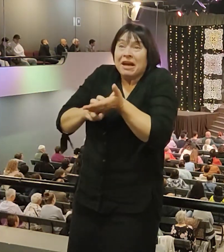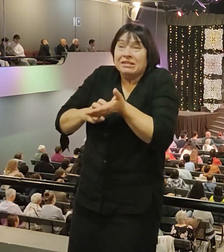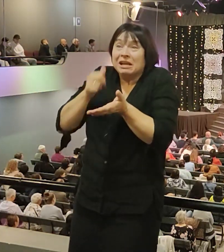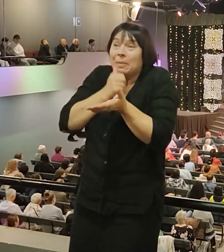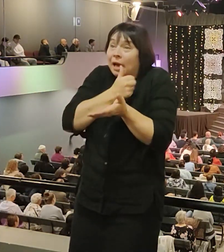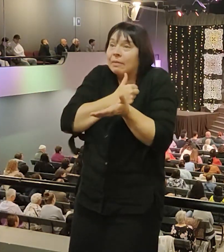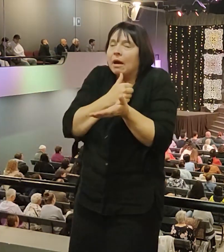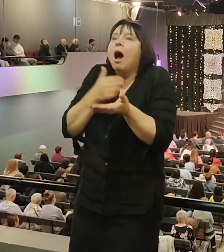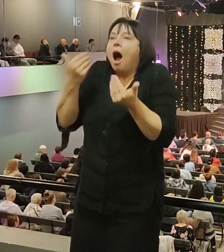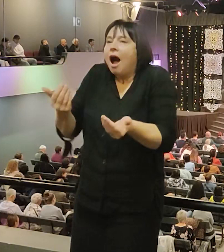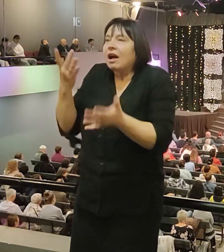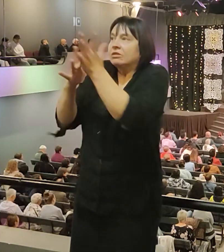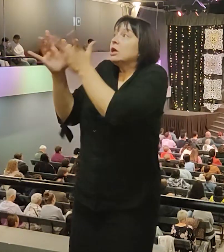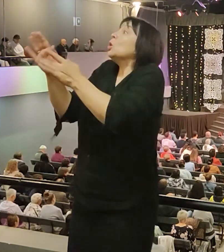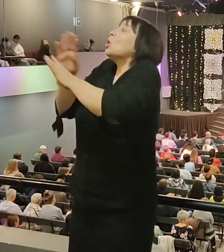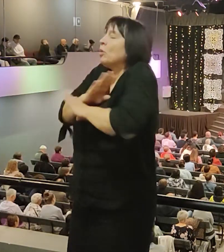нами.